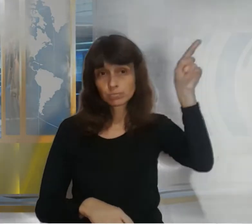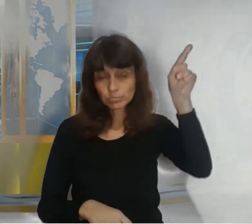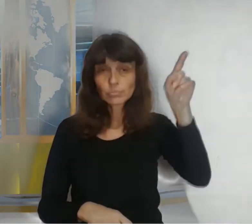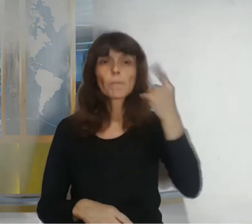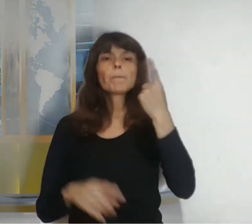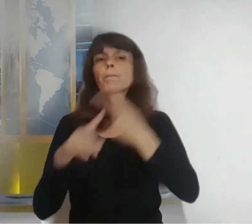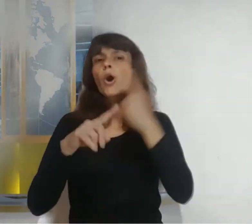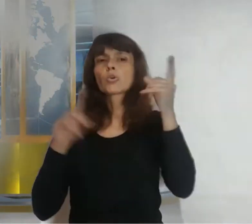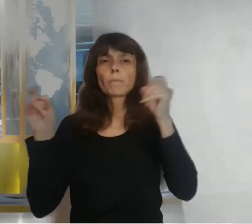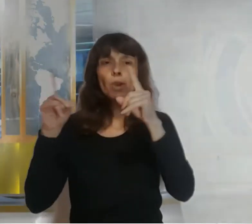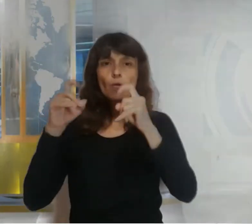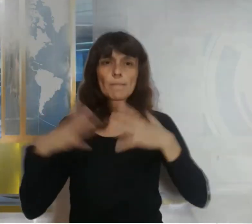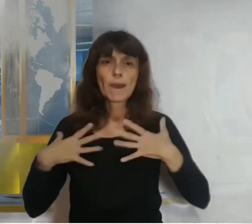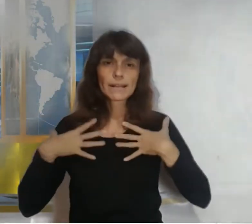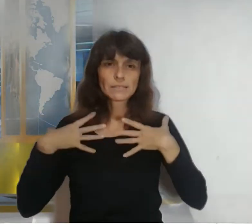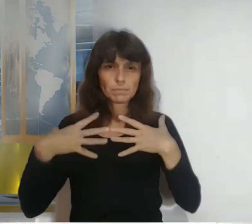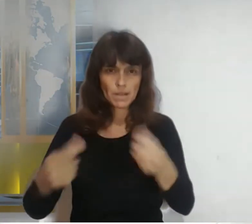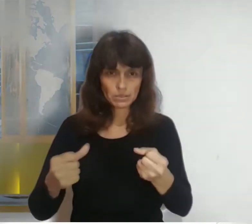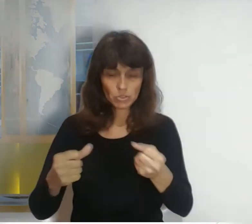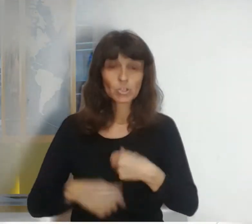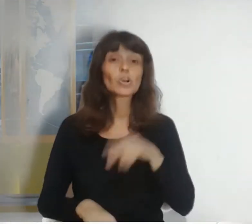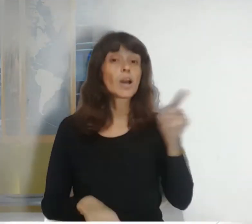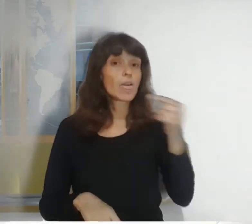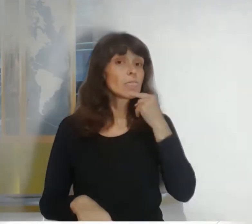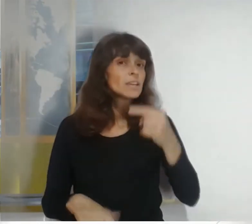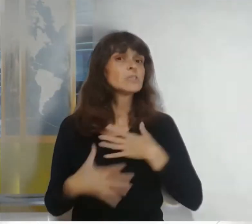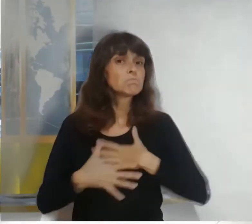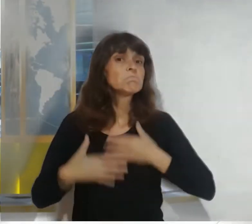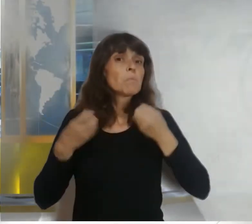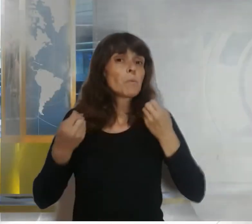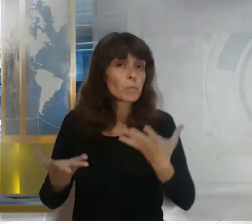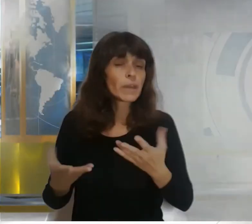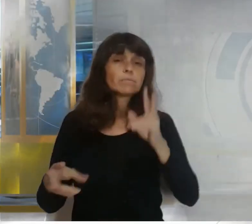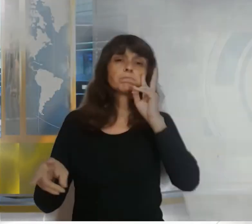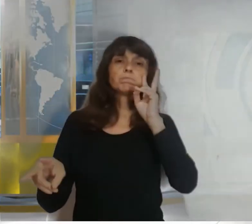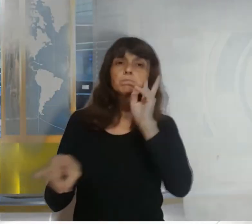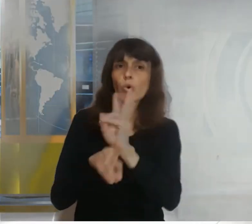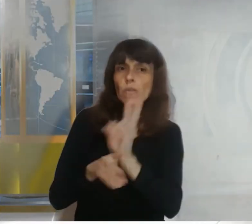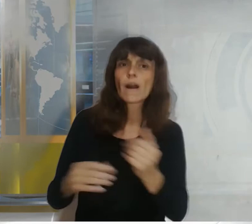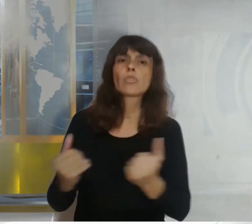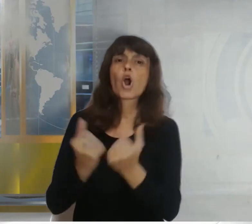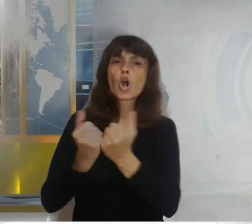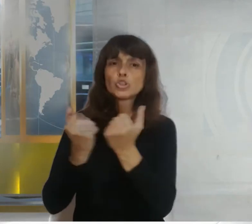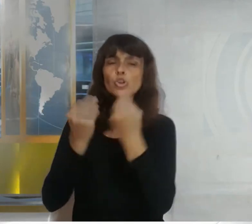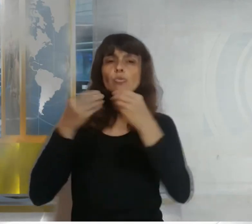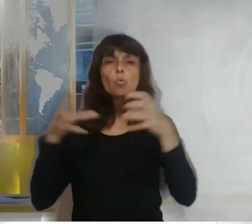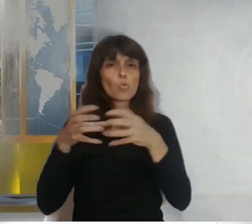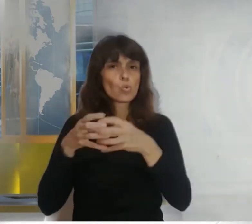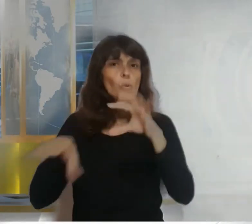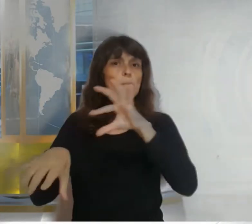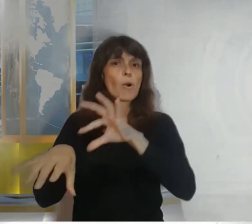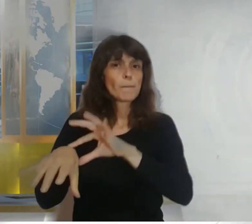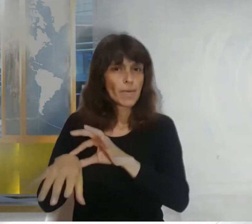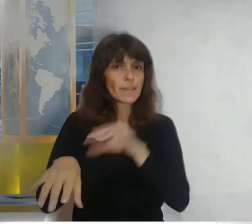muy bien bajo control de una junta médica en clínica Los Olivos Agradezco de corazón las muestras de